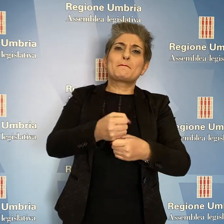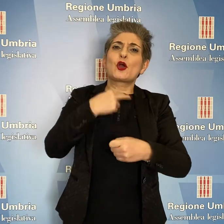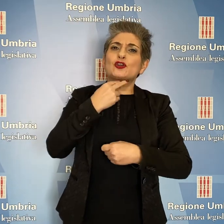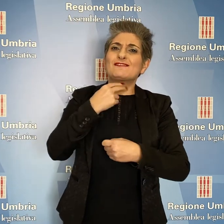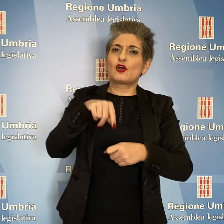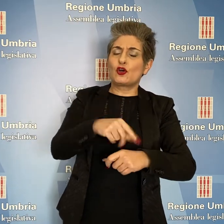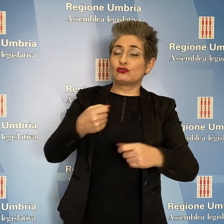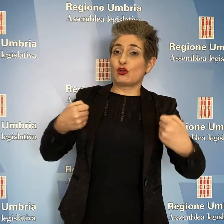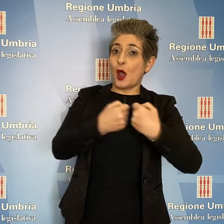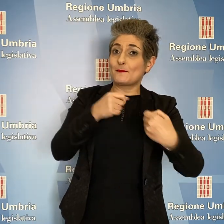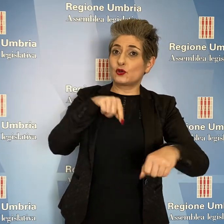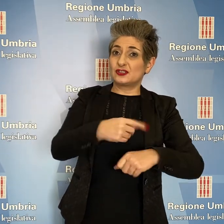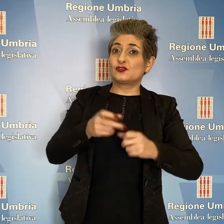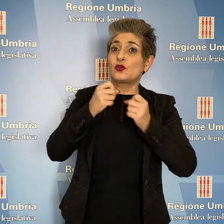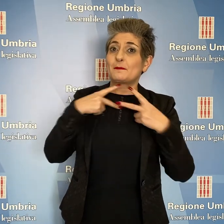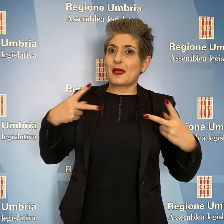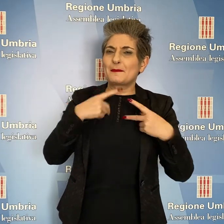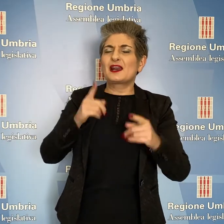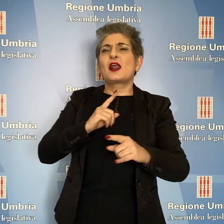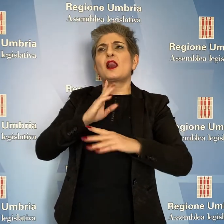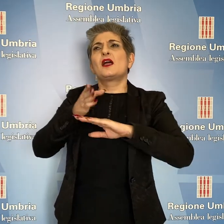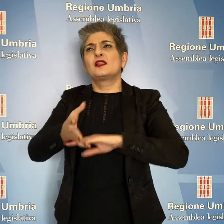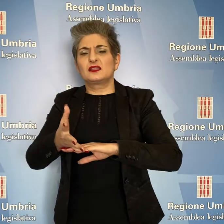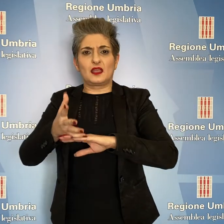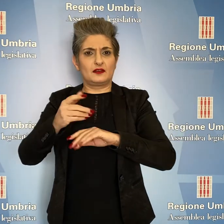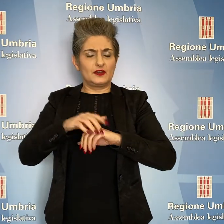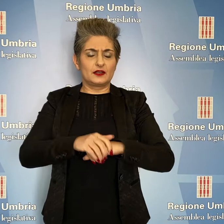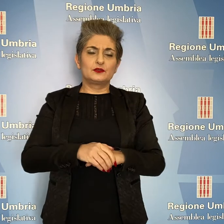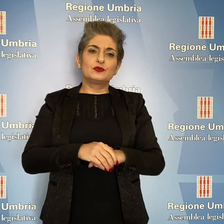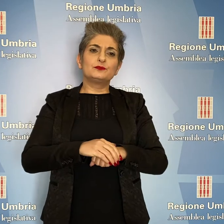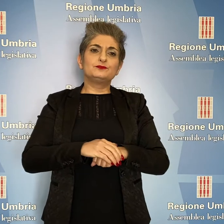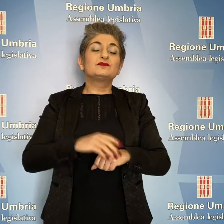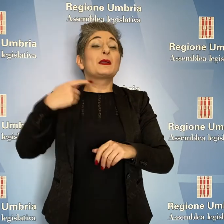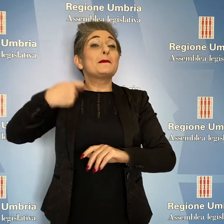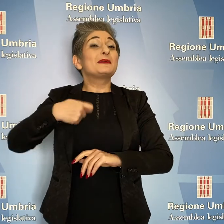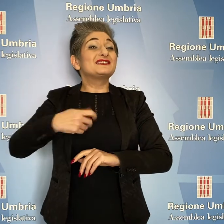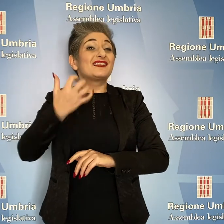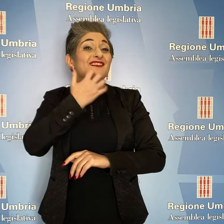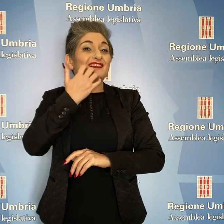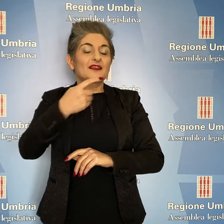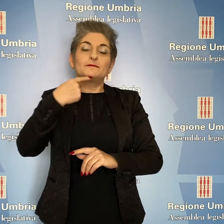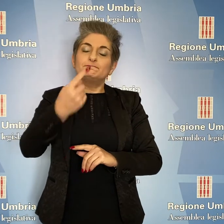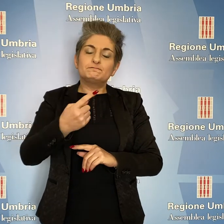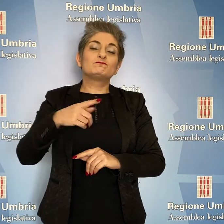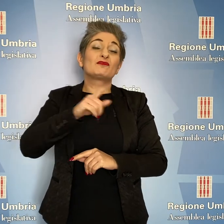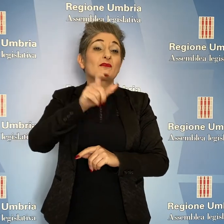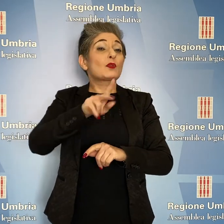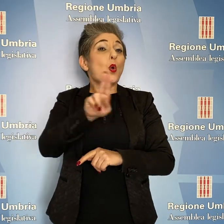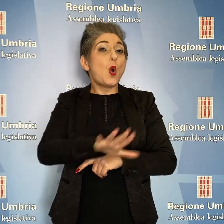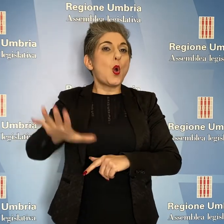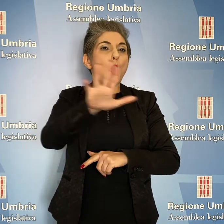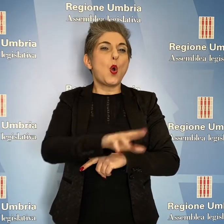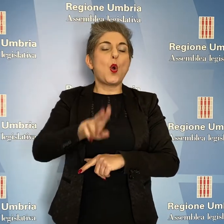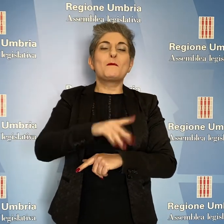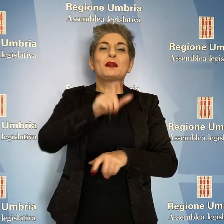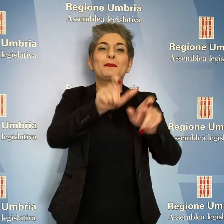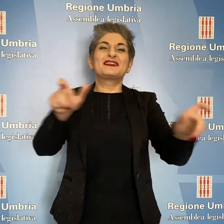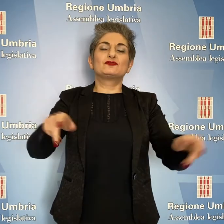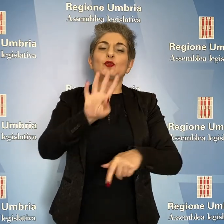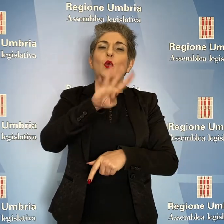opposizioni, Fabio Paparelli, del Partito Democratico. La Presidente Tesei ha rimarcato che sono 4.000 i positivi al